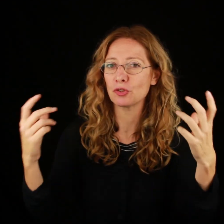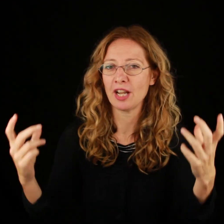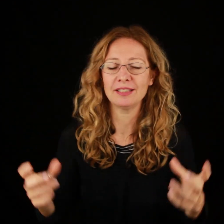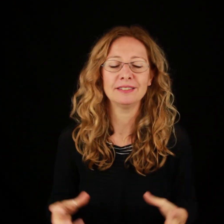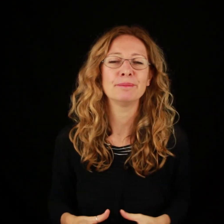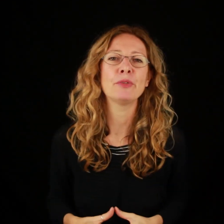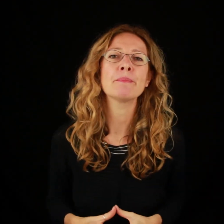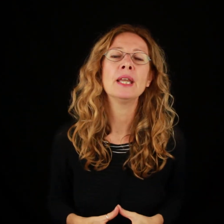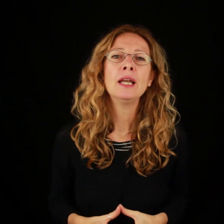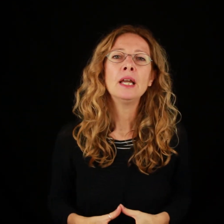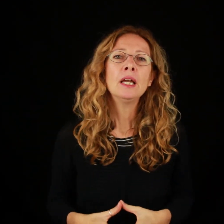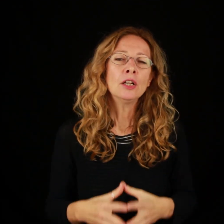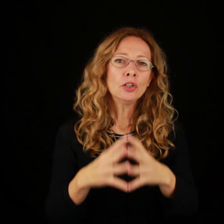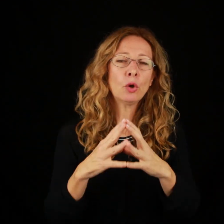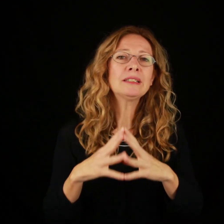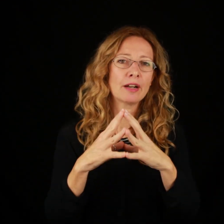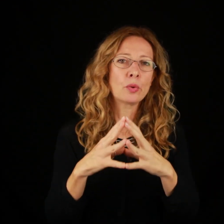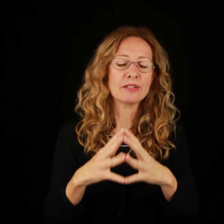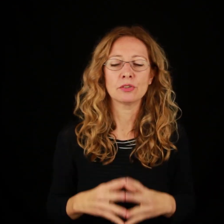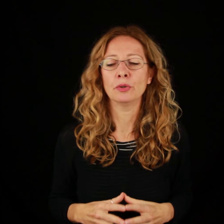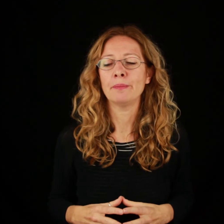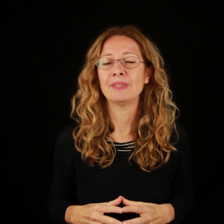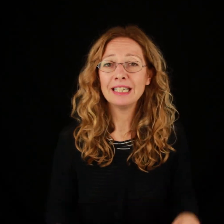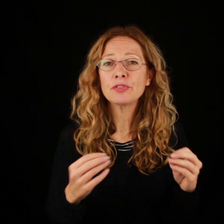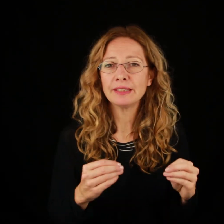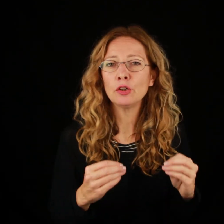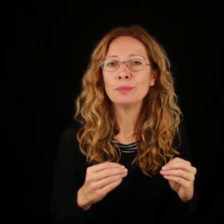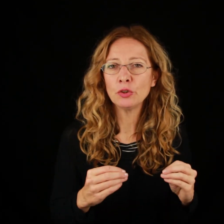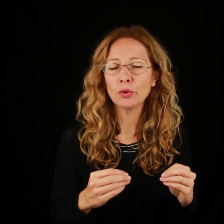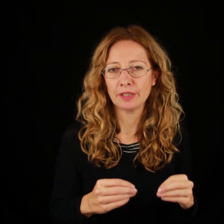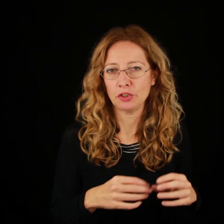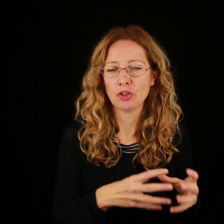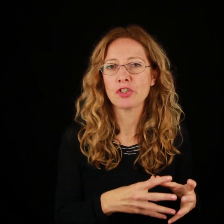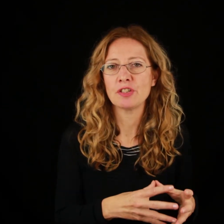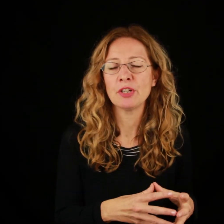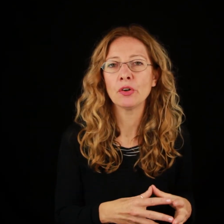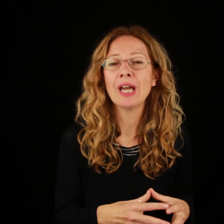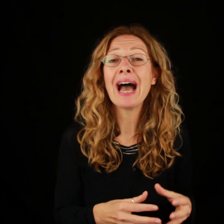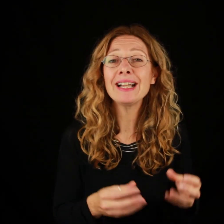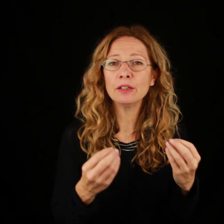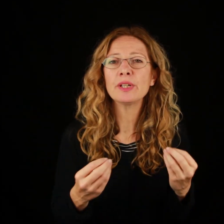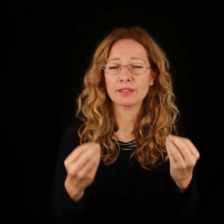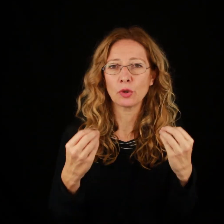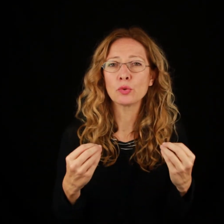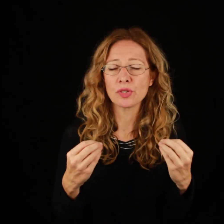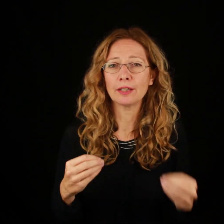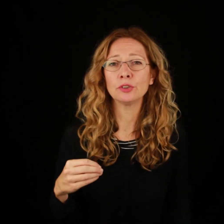sociali. Oltre a questo il fratello minore di George Simenon, anche lui è stato accusato di